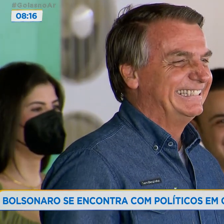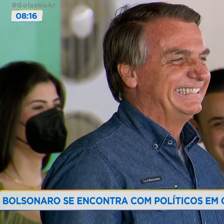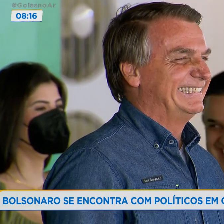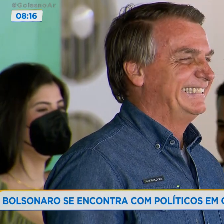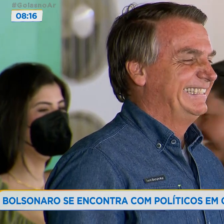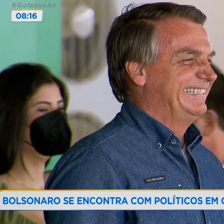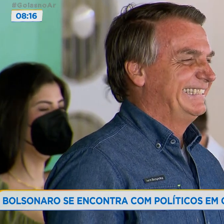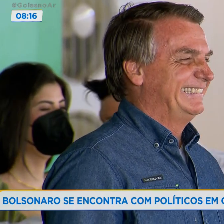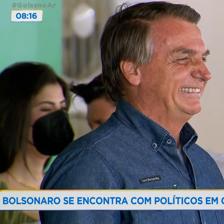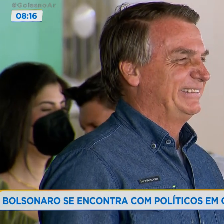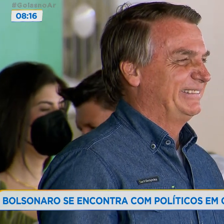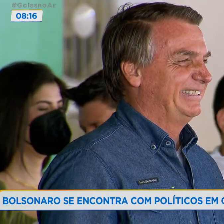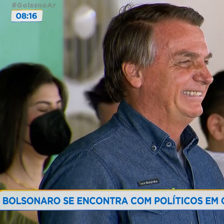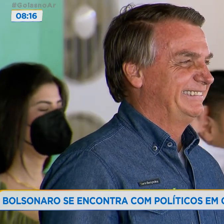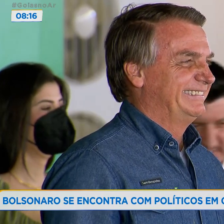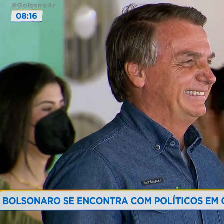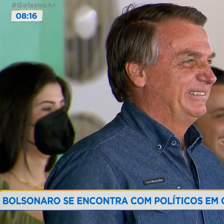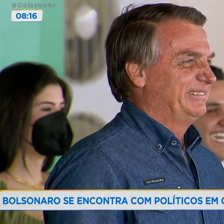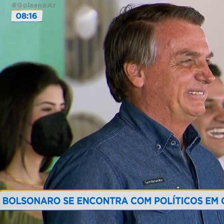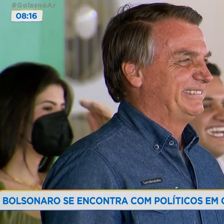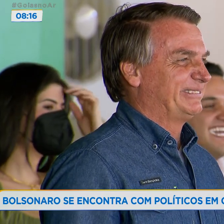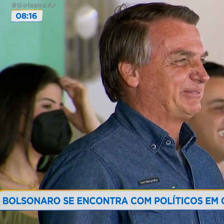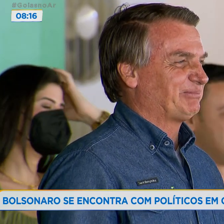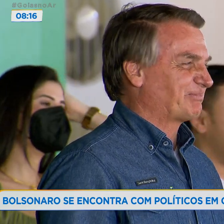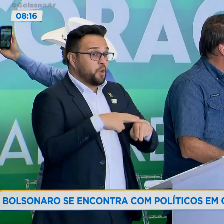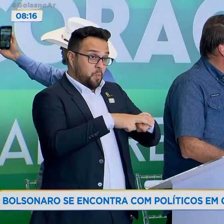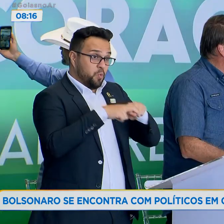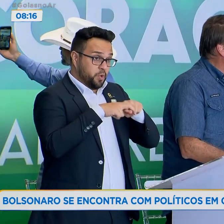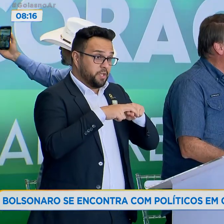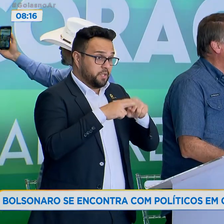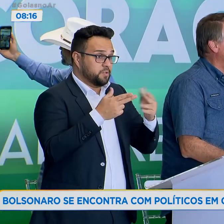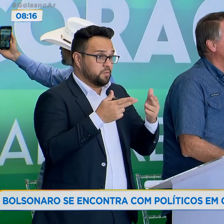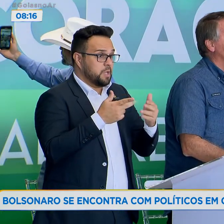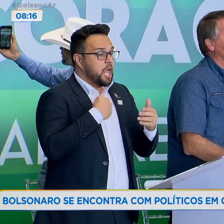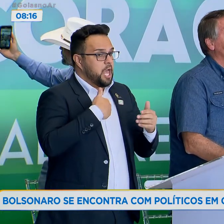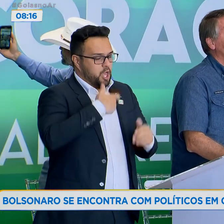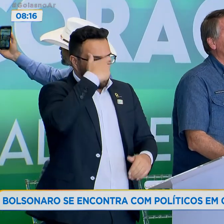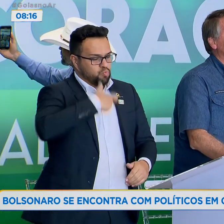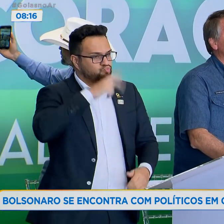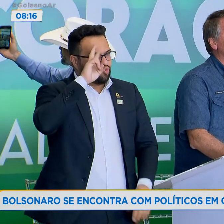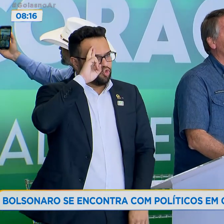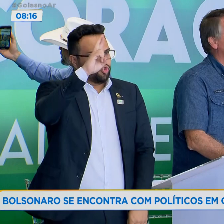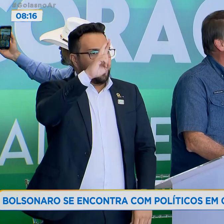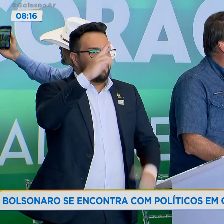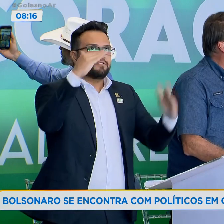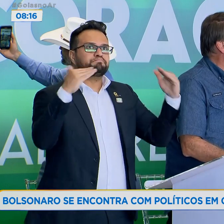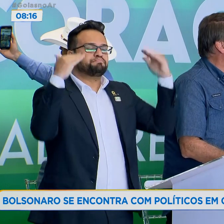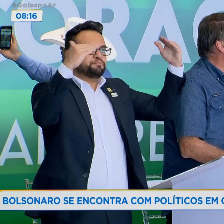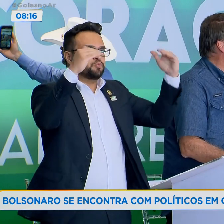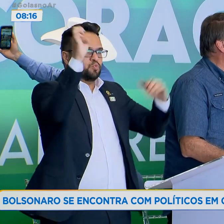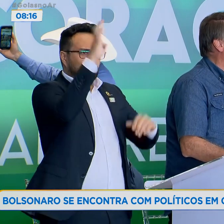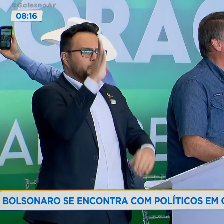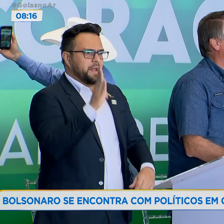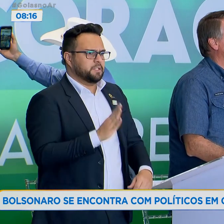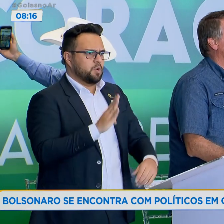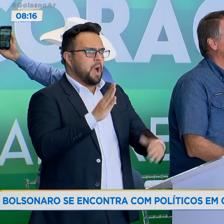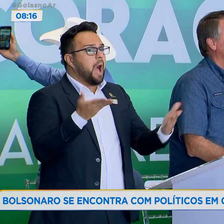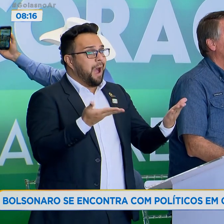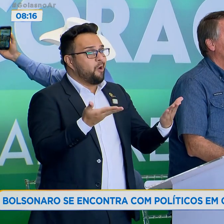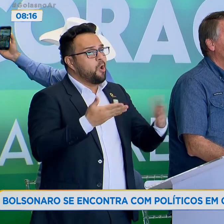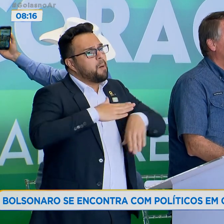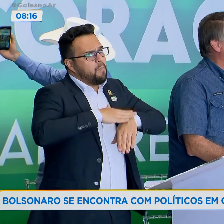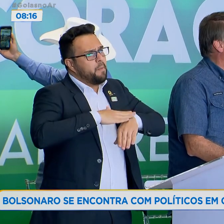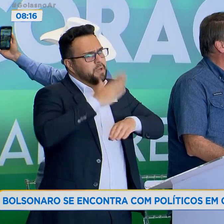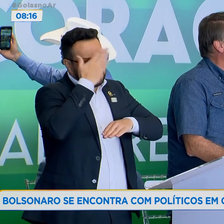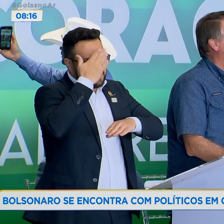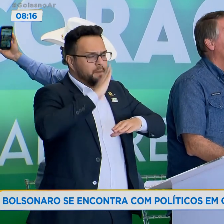para o dia 7 de setembro, em Brasília e em São Paulo. Como chefe da nação, que ocupo momentaneamente,